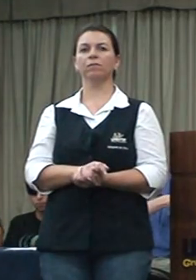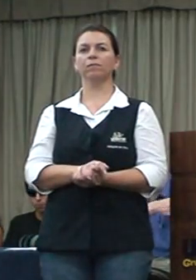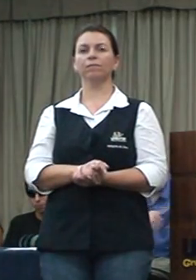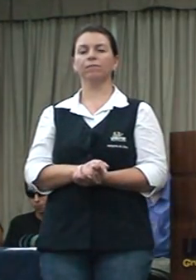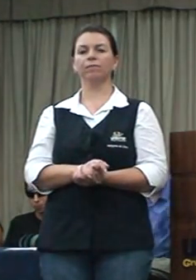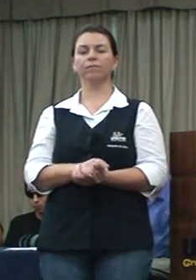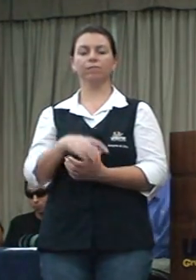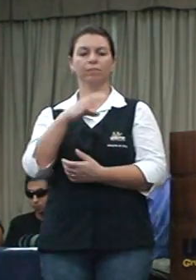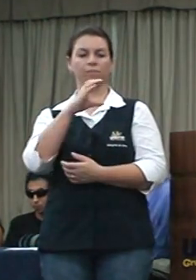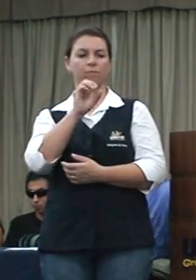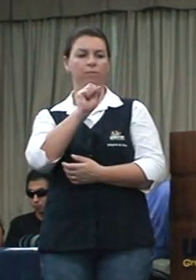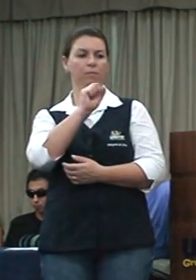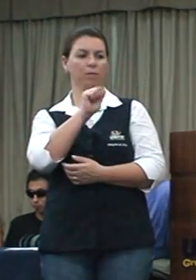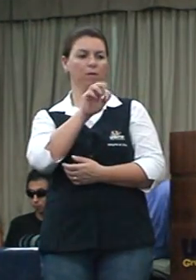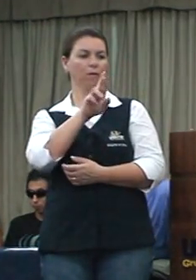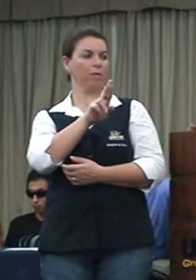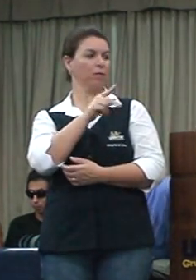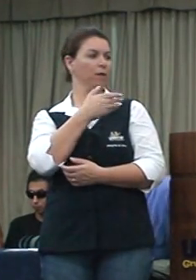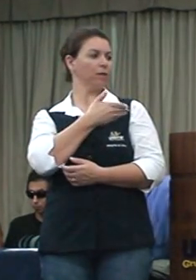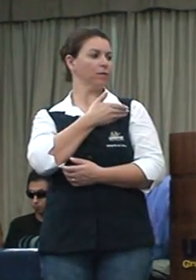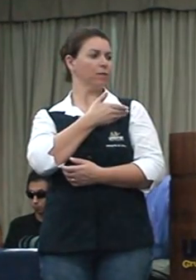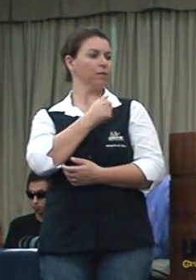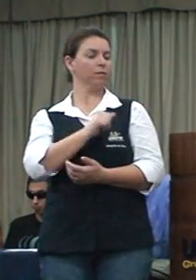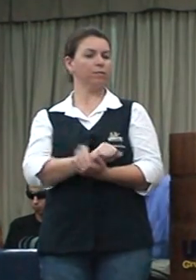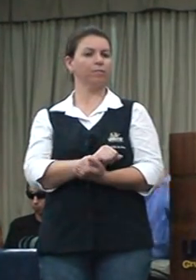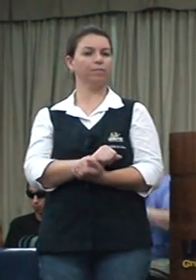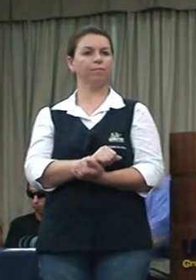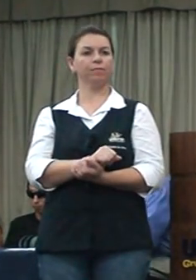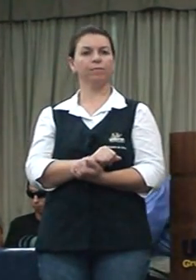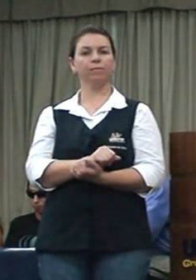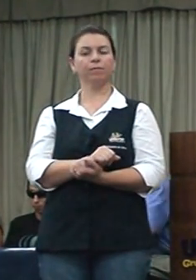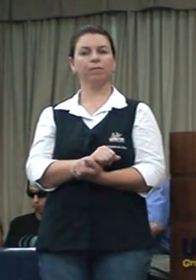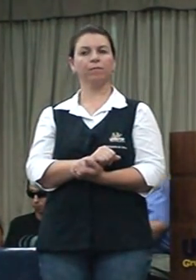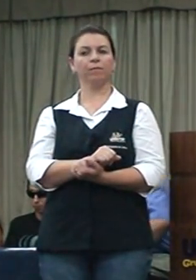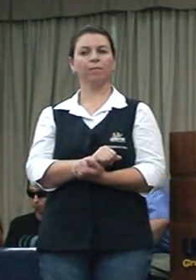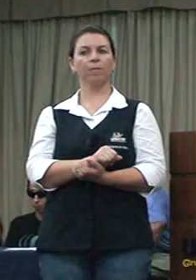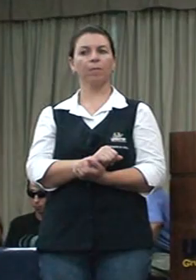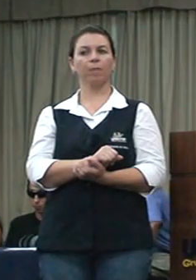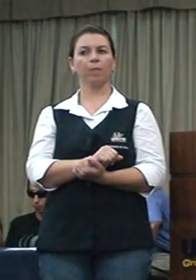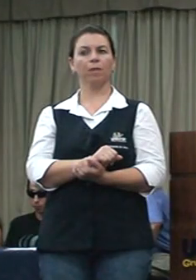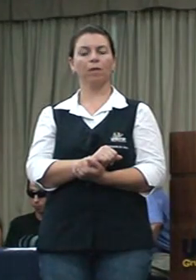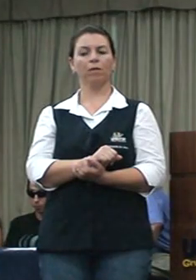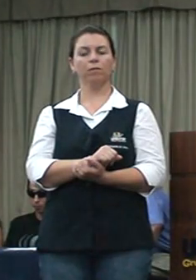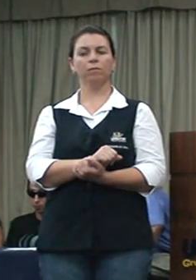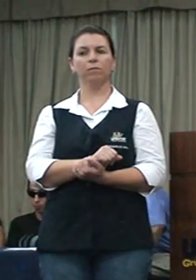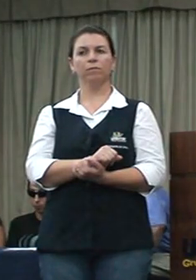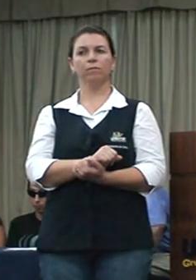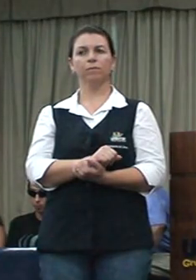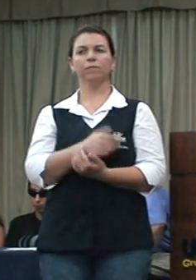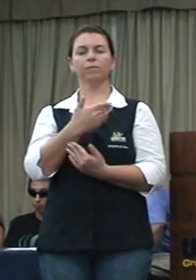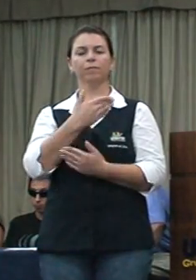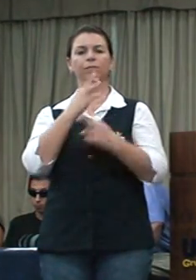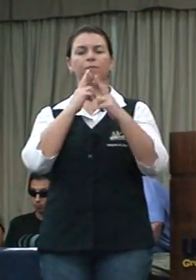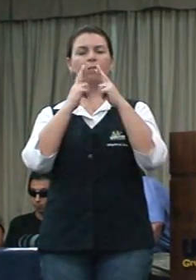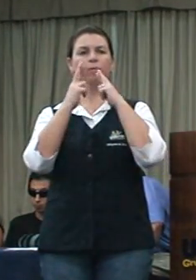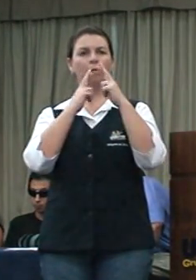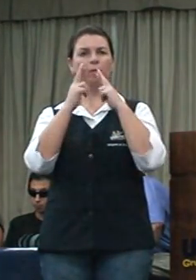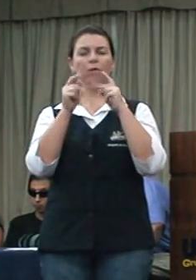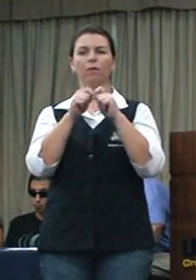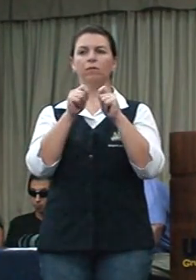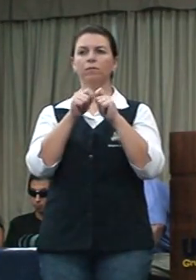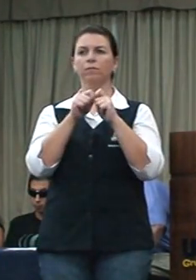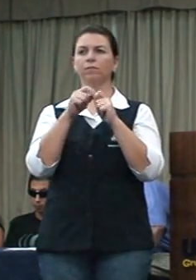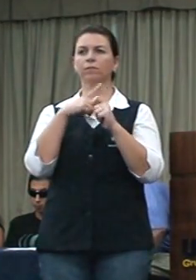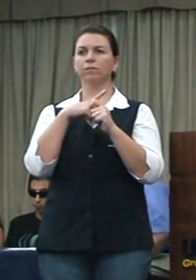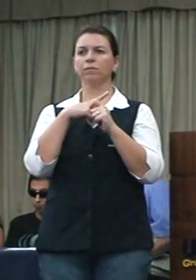César? César? César? Oi? Essas denúncias que você fez, tem como